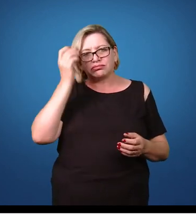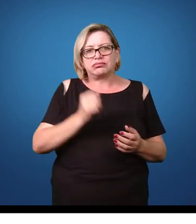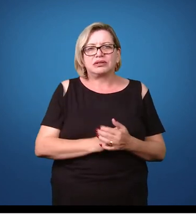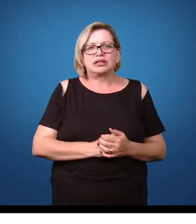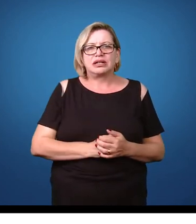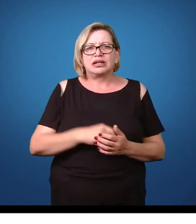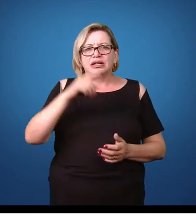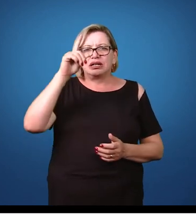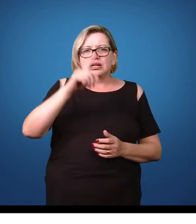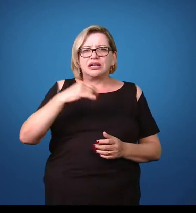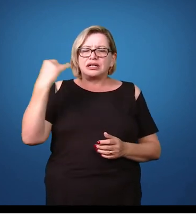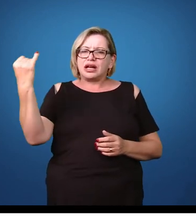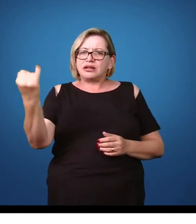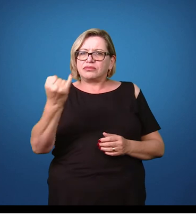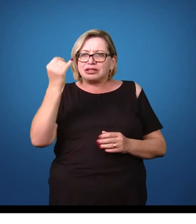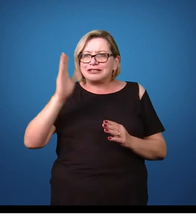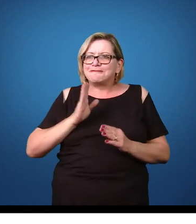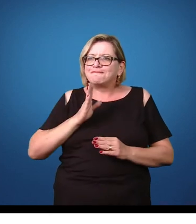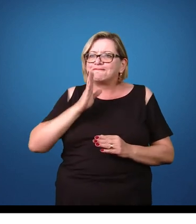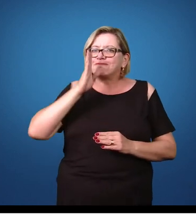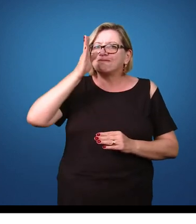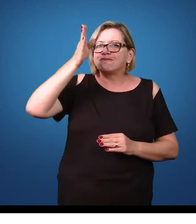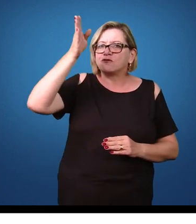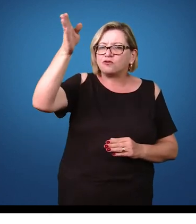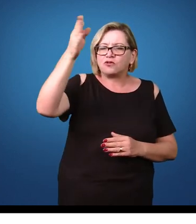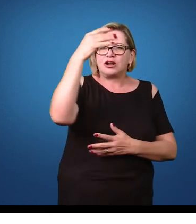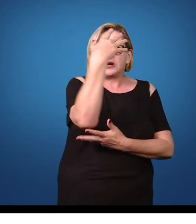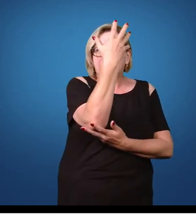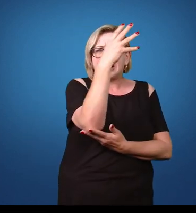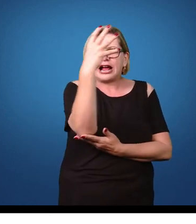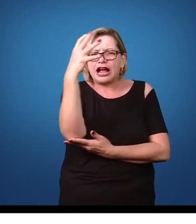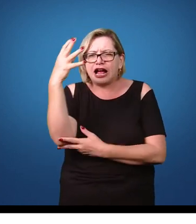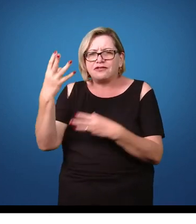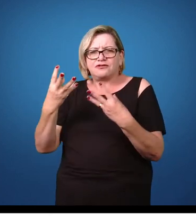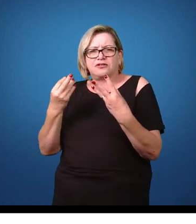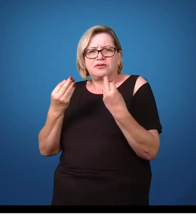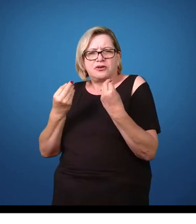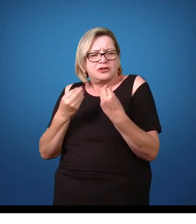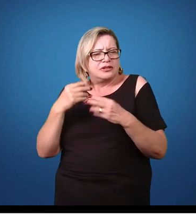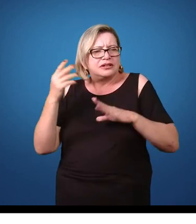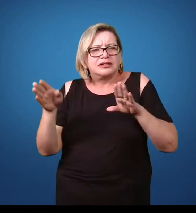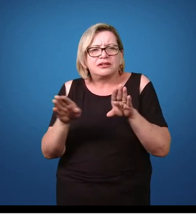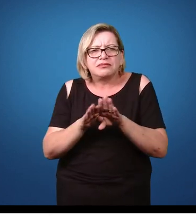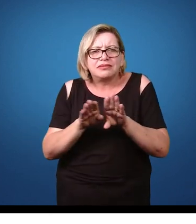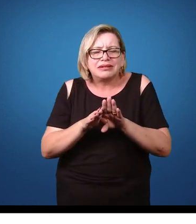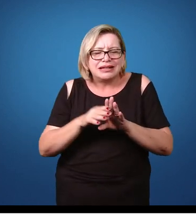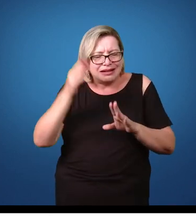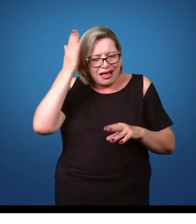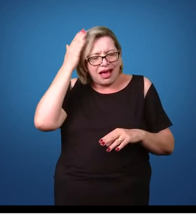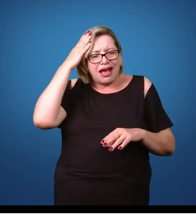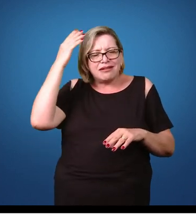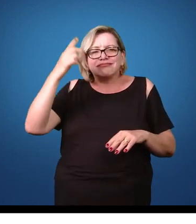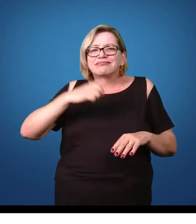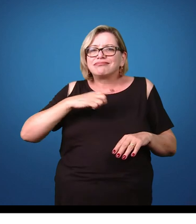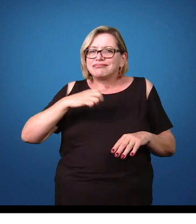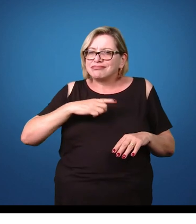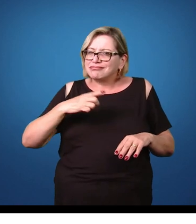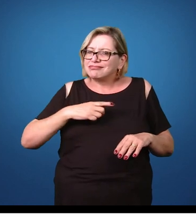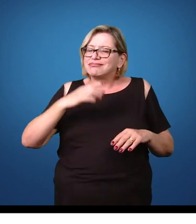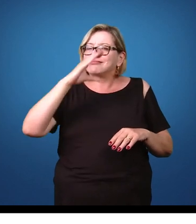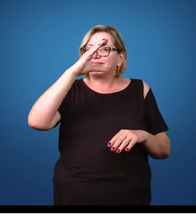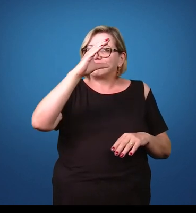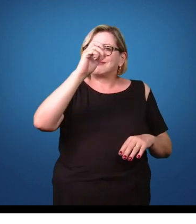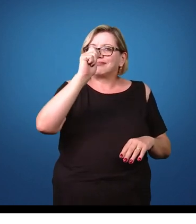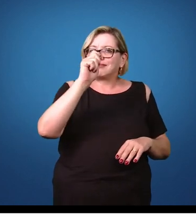importante, se você for entrar em locais de mata fechada, e aonde se conhece que tem capivara,